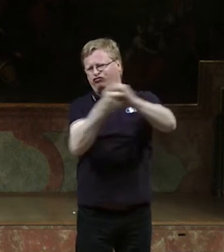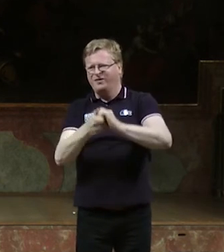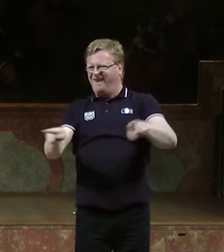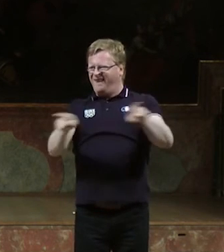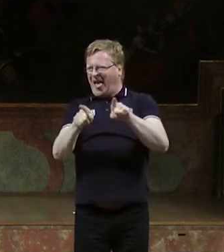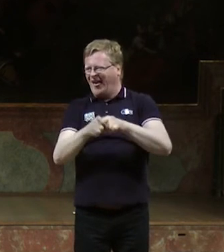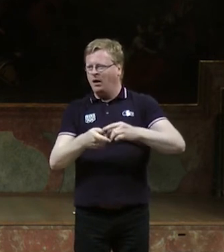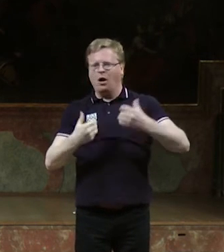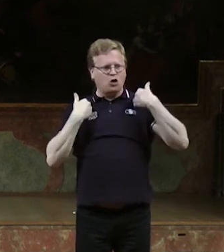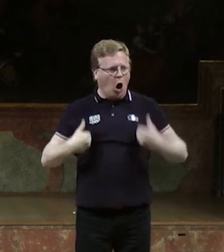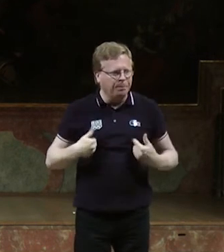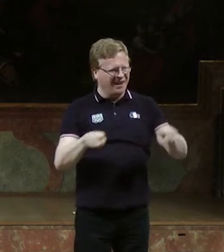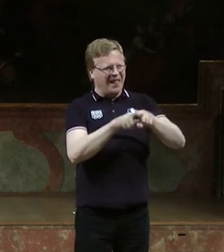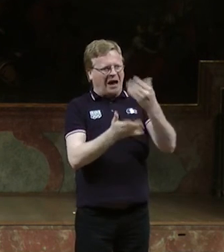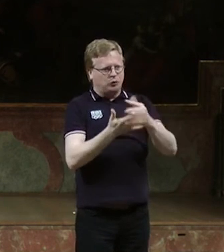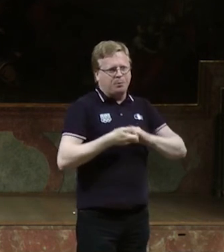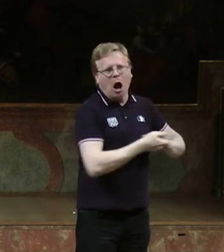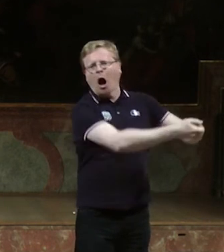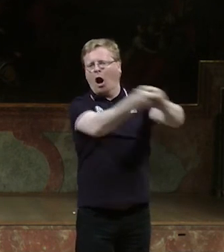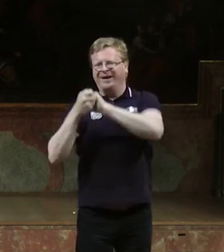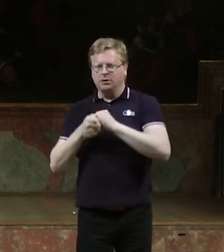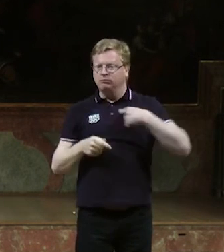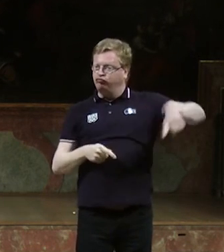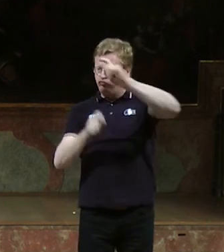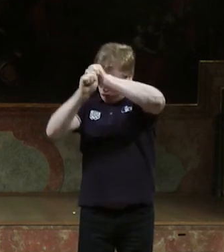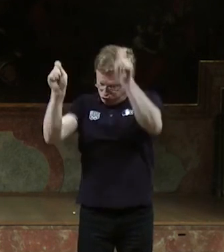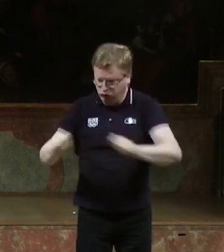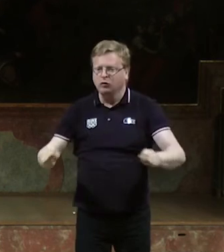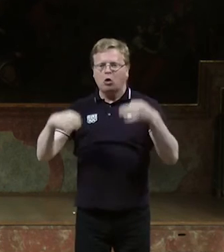Und das sollte bei uns auch so sein. Der Körper sollte respektiert werden von allem.